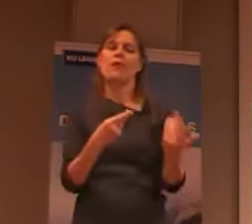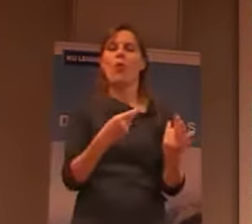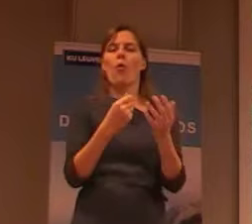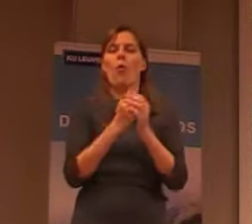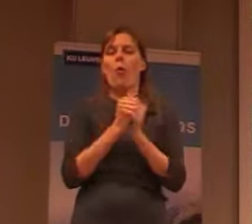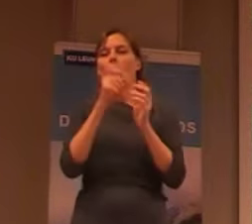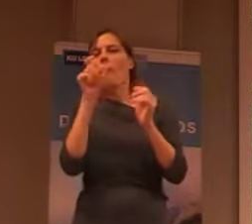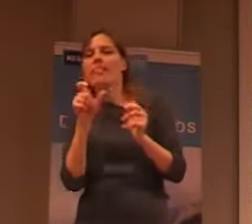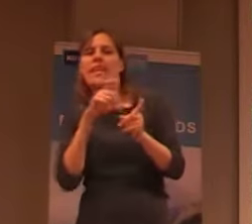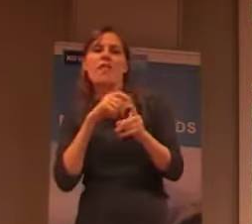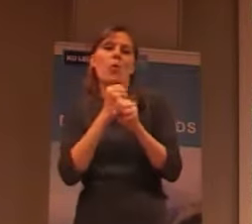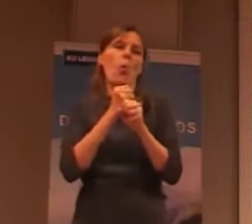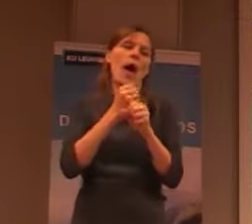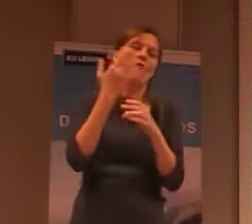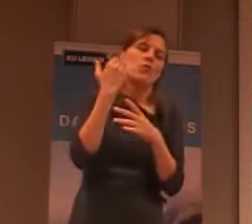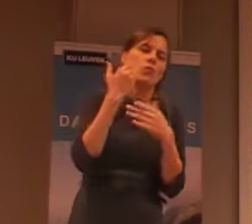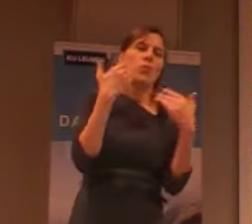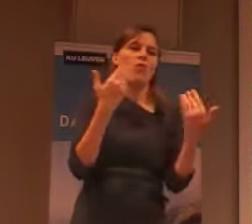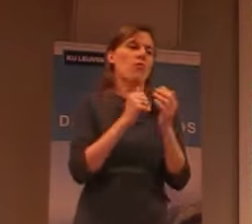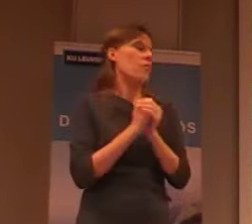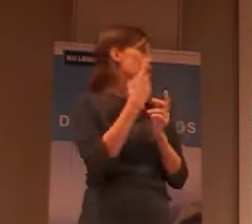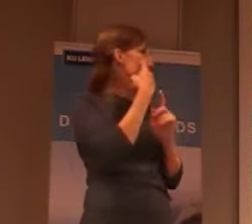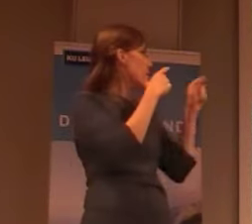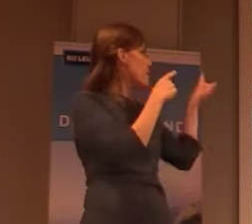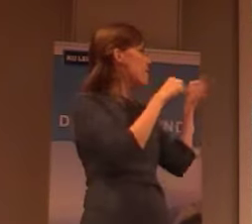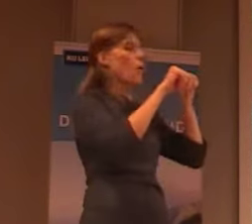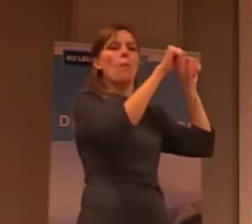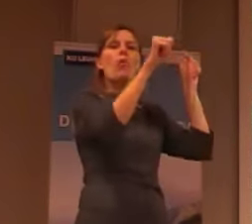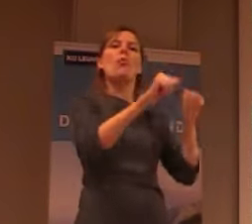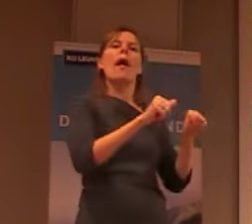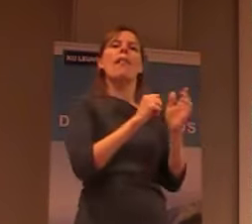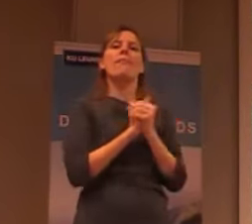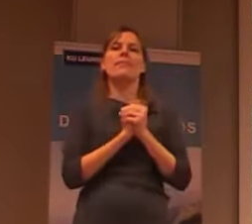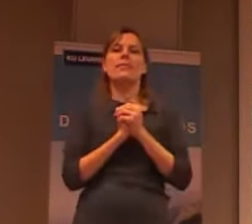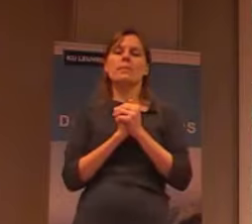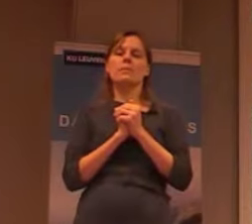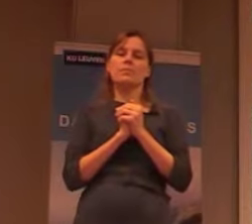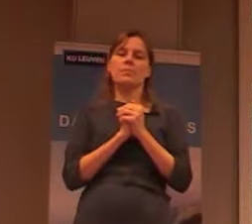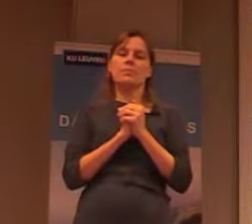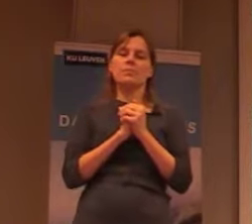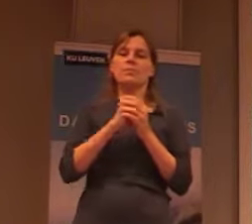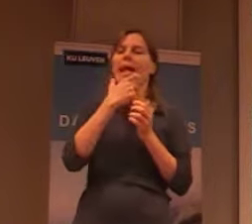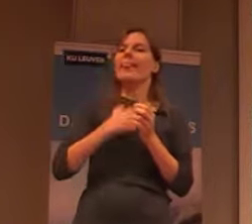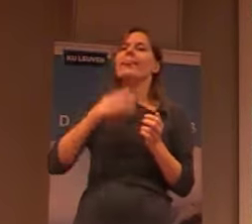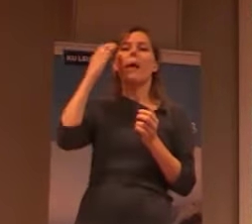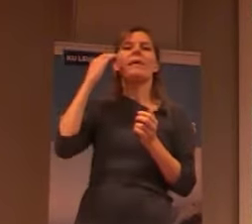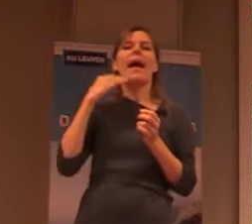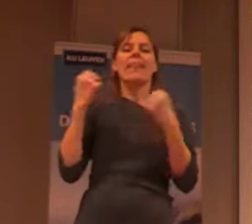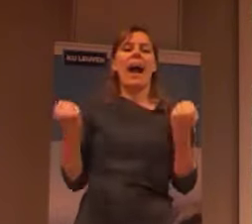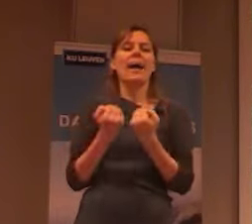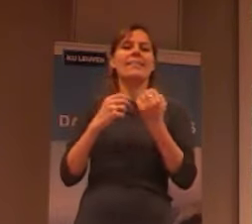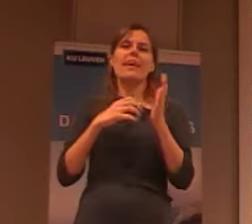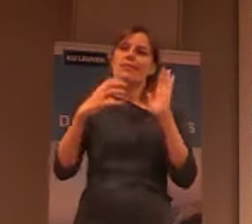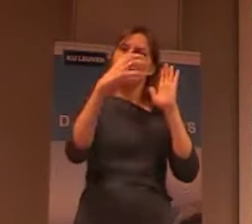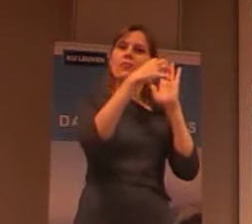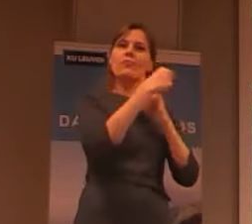hier zie je een klein monumentje, dat hij opgericht is geworden door de Lamiaan actie. En die hulte brengt een aantal